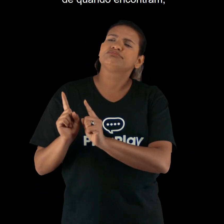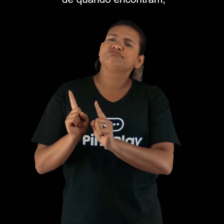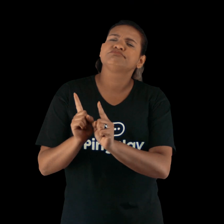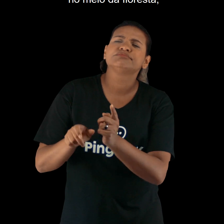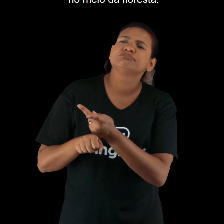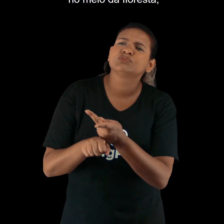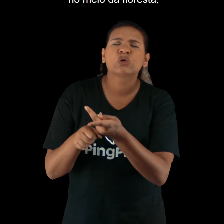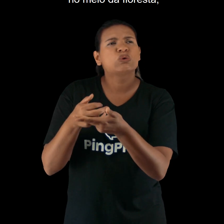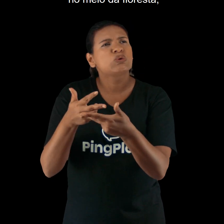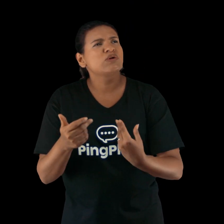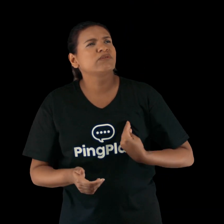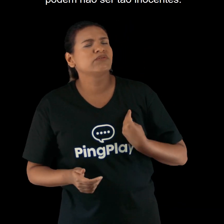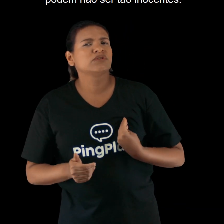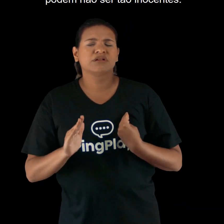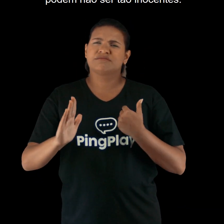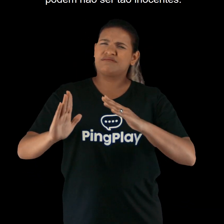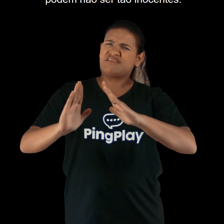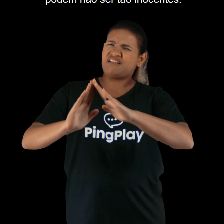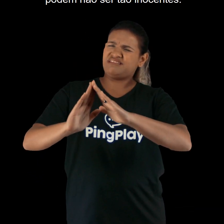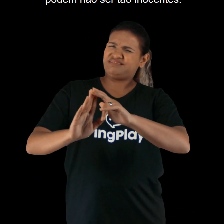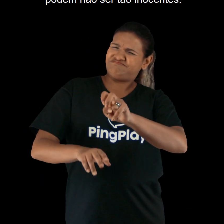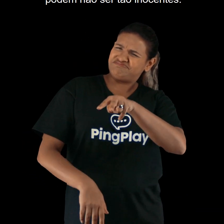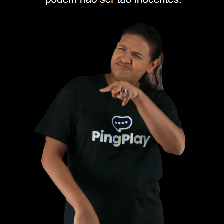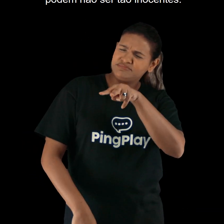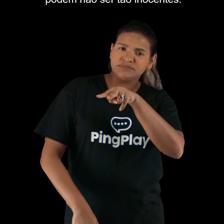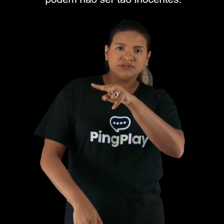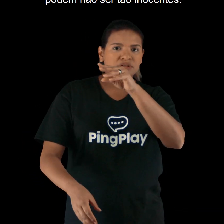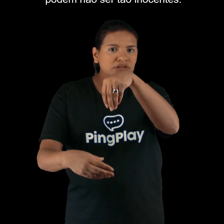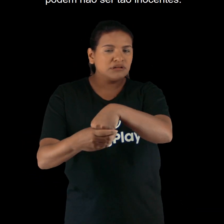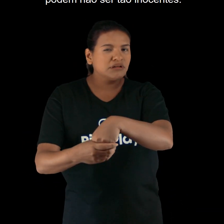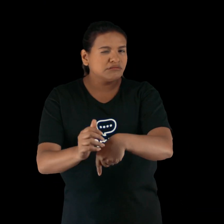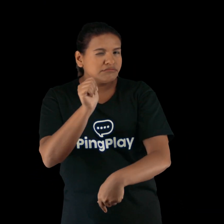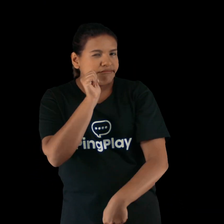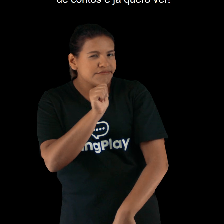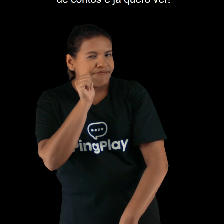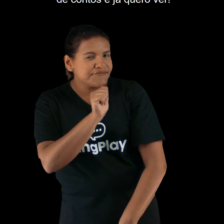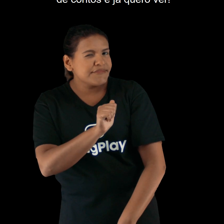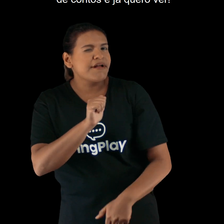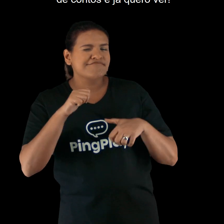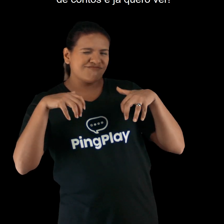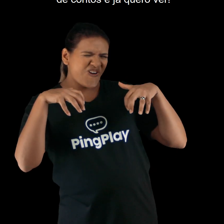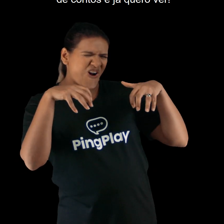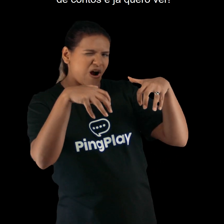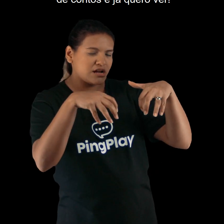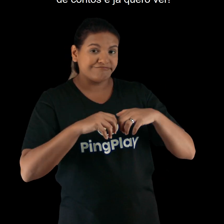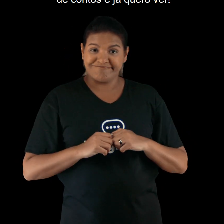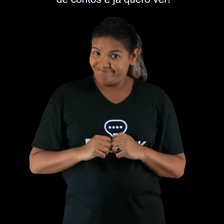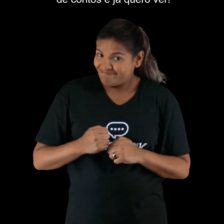quando encontram, no meio da floresta, uma senhora cujas intenções podem não ser tão inocentes. Eu adoro essas releituras de contos e